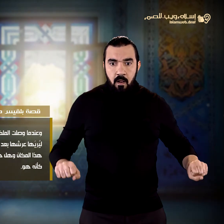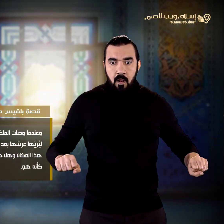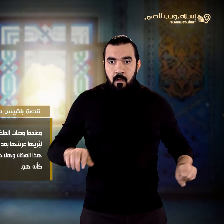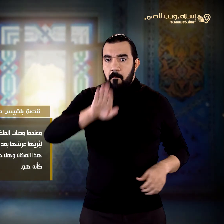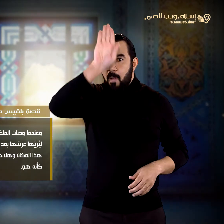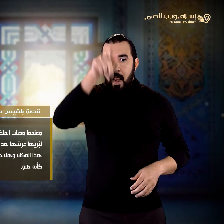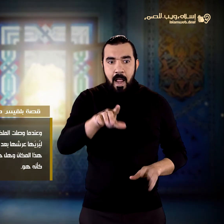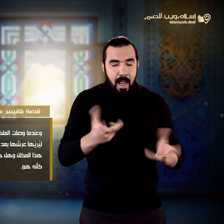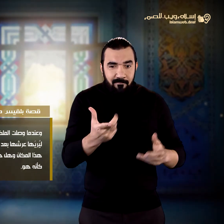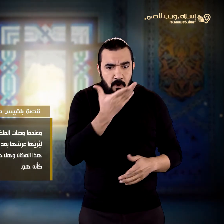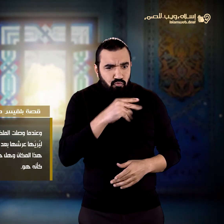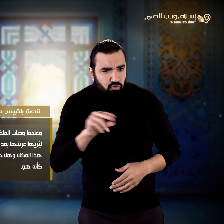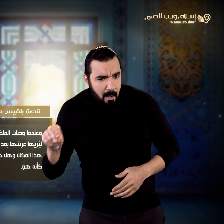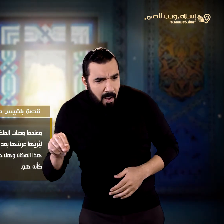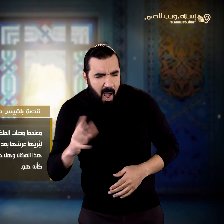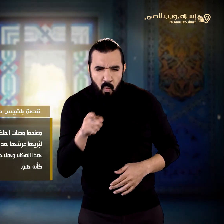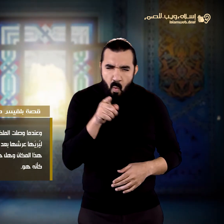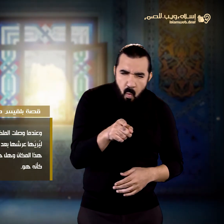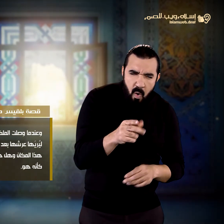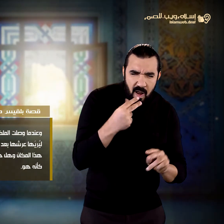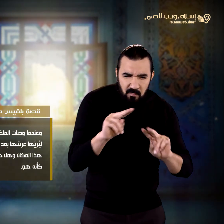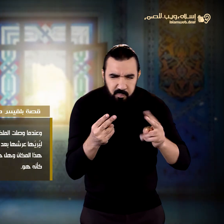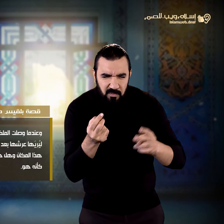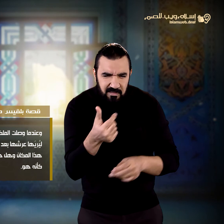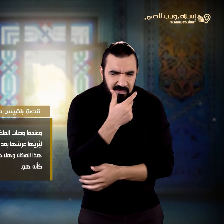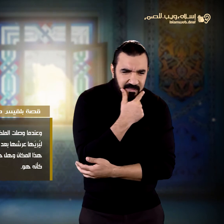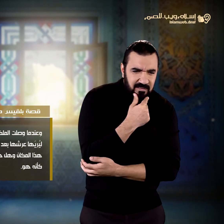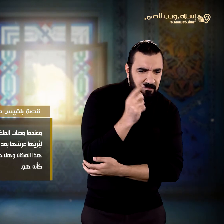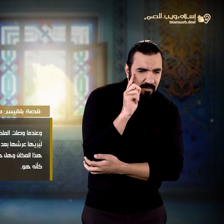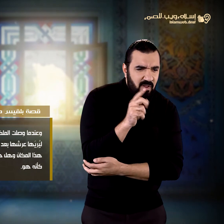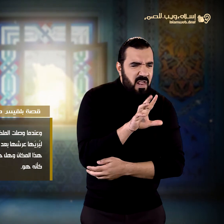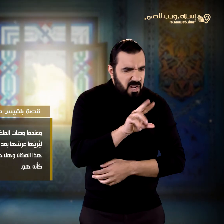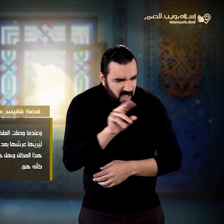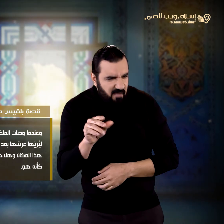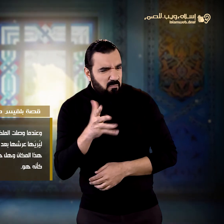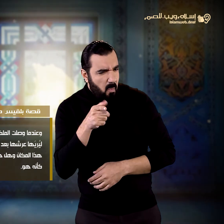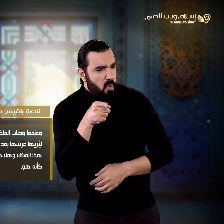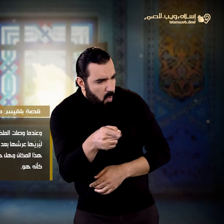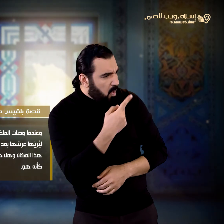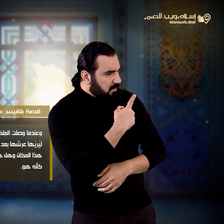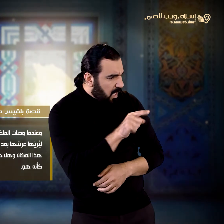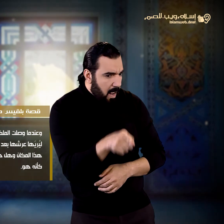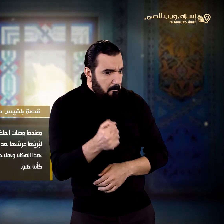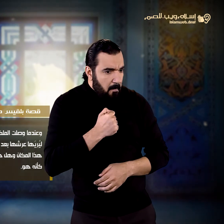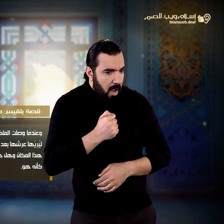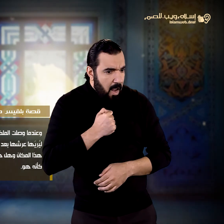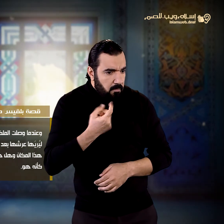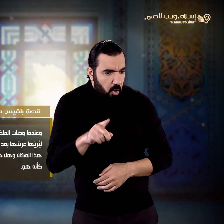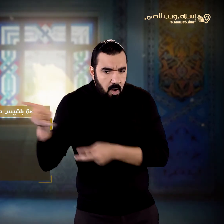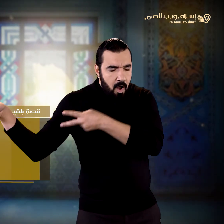وهل هو عرشها أو هو عرش يشبهه فقط فقالت كأنه